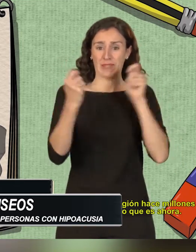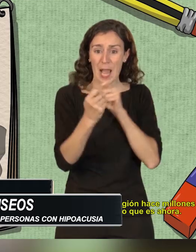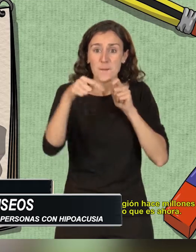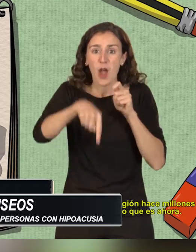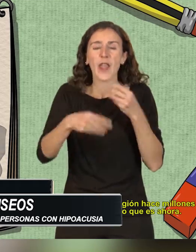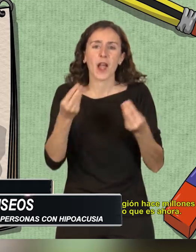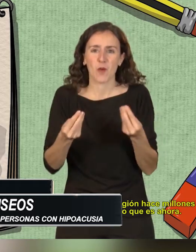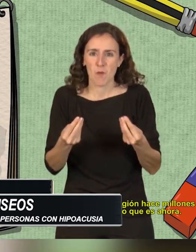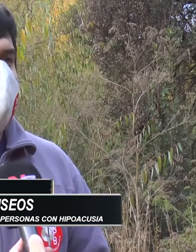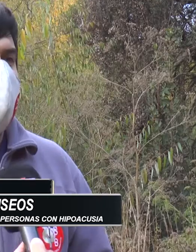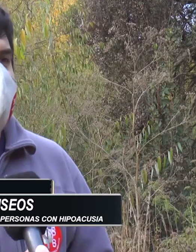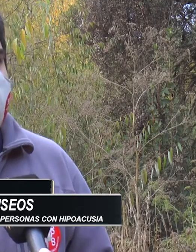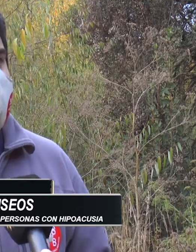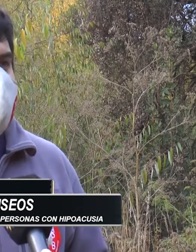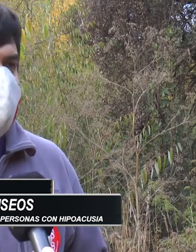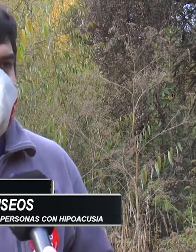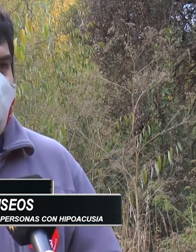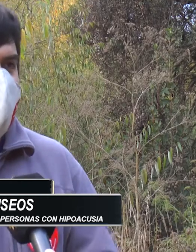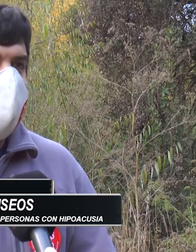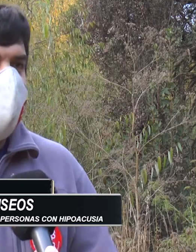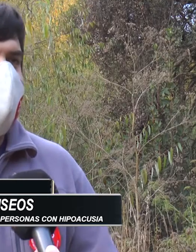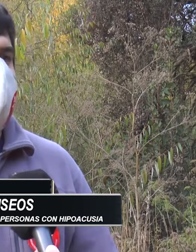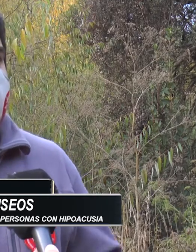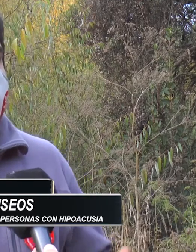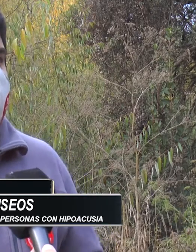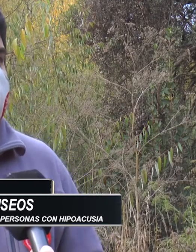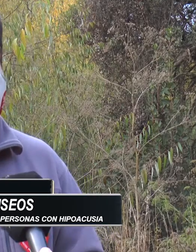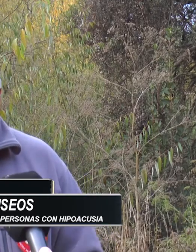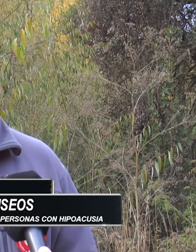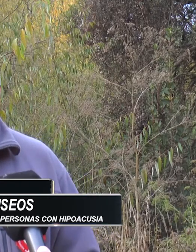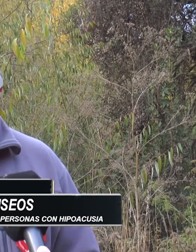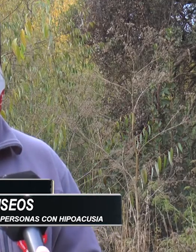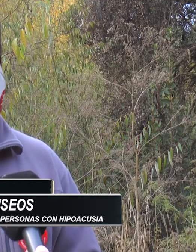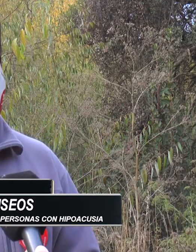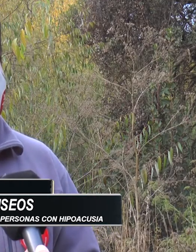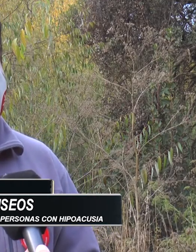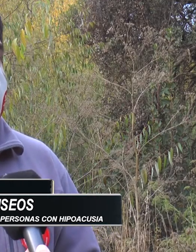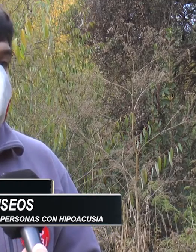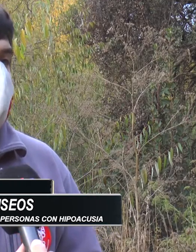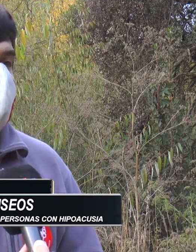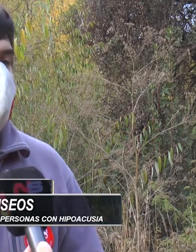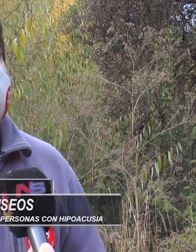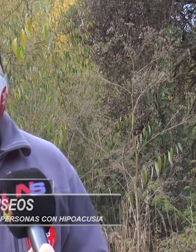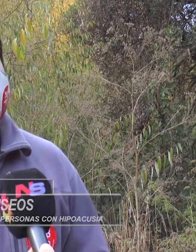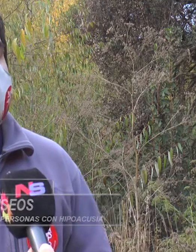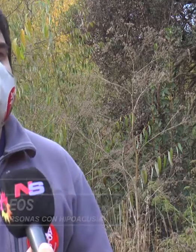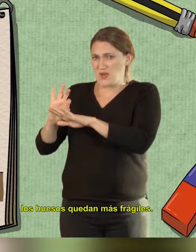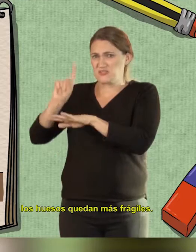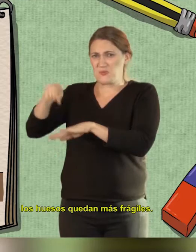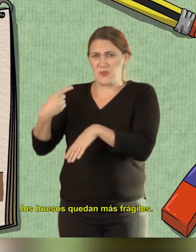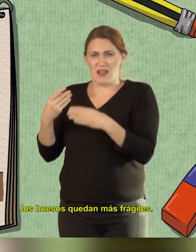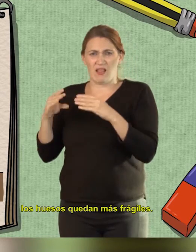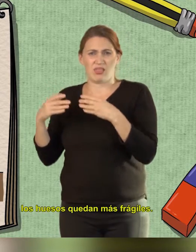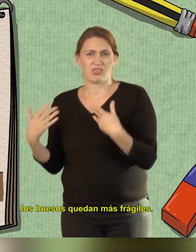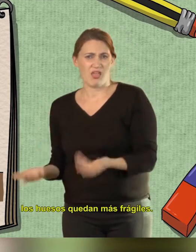Es muy común que nosotros pensamos que tener un cuadrito abajo con gente que está haciendo lenguaje de señas, lengua de señas,